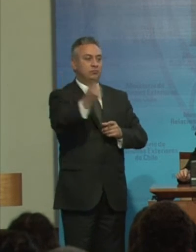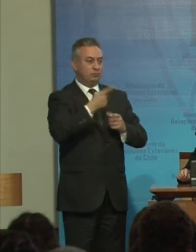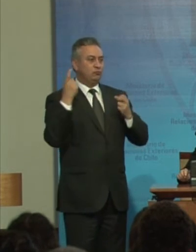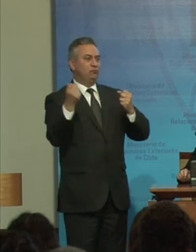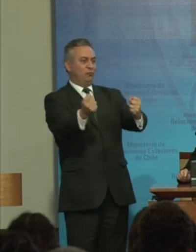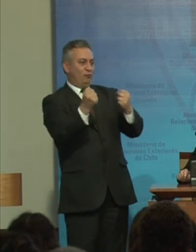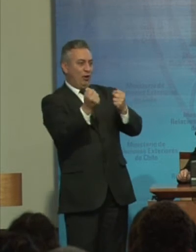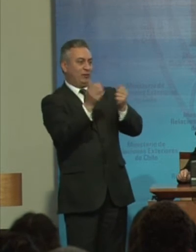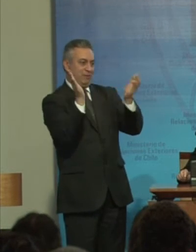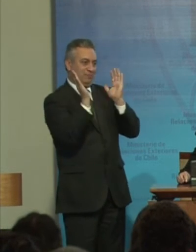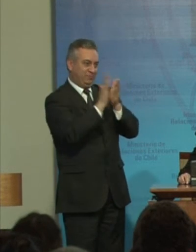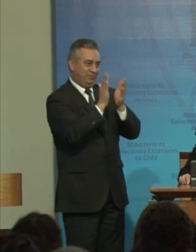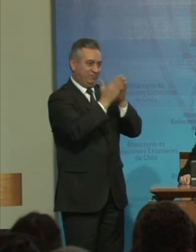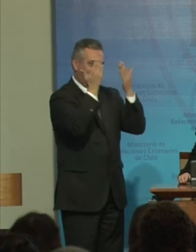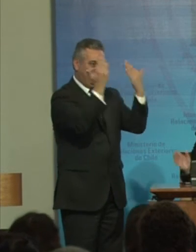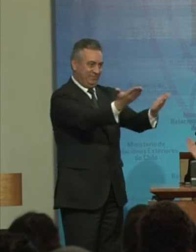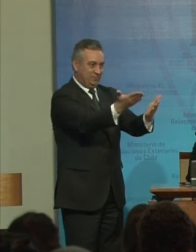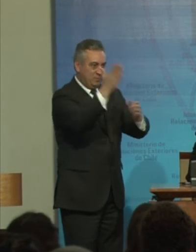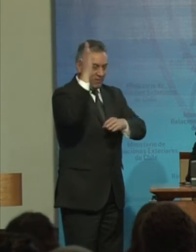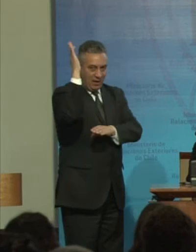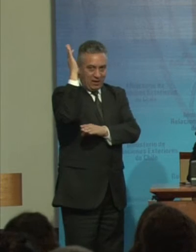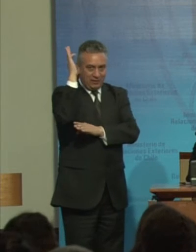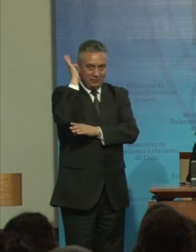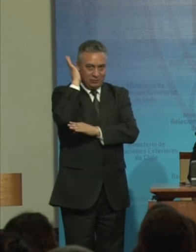Aplauso Como lo pido Ahora Para ella